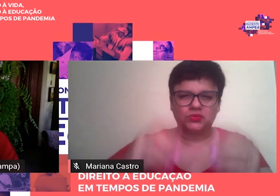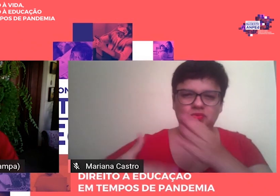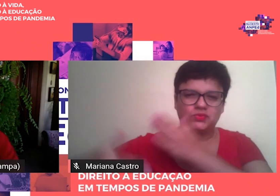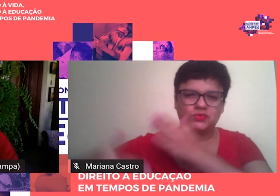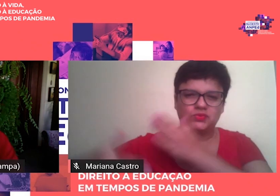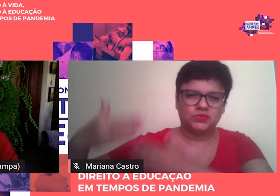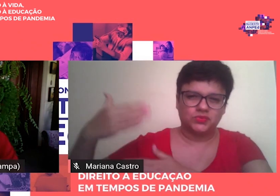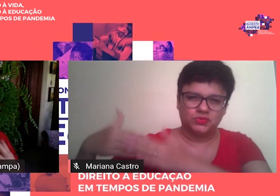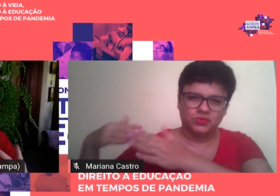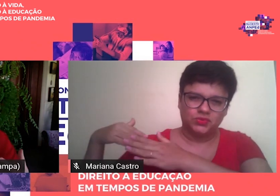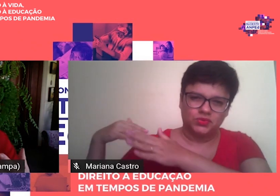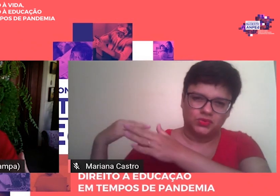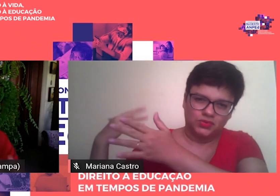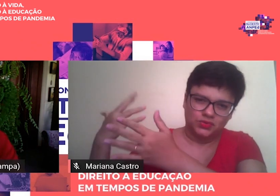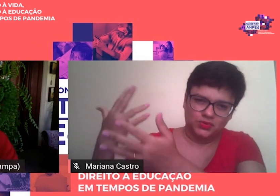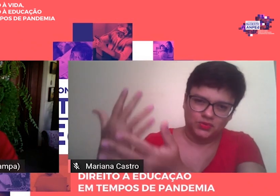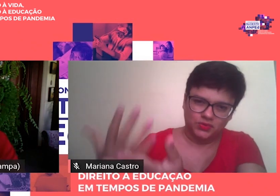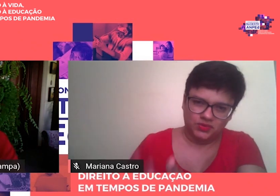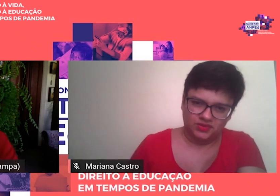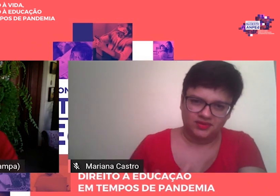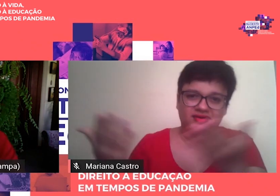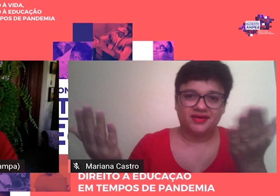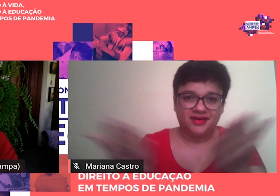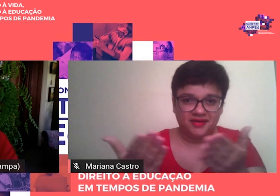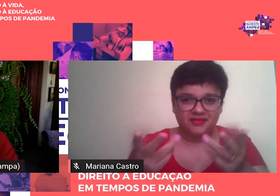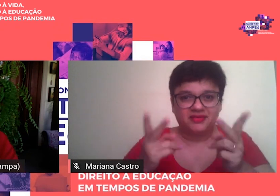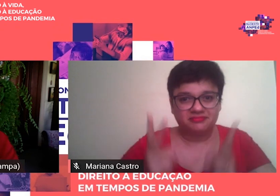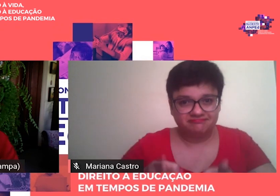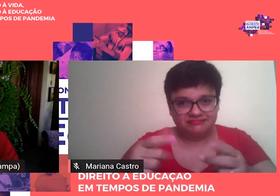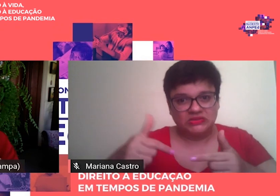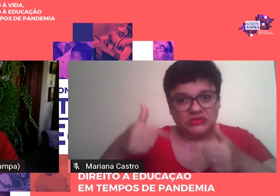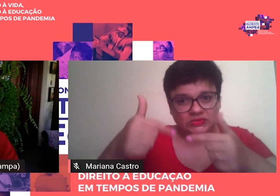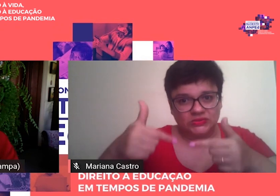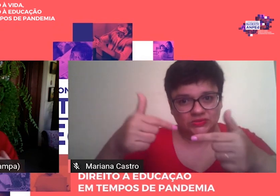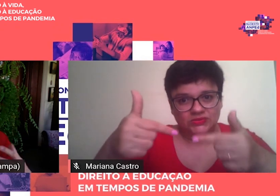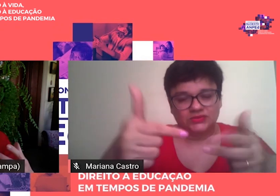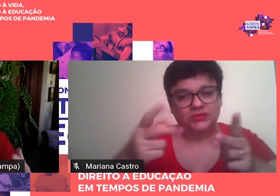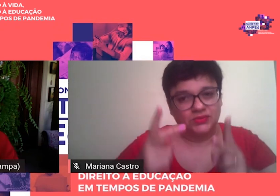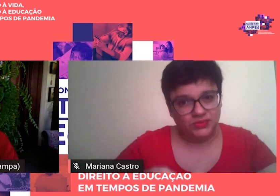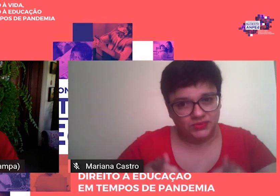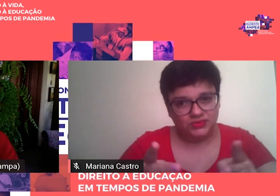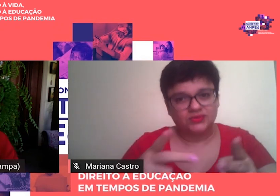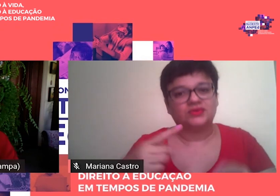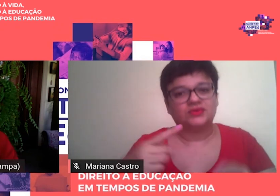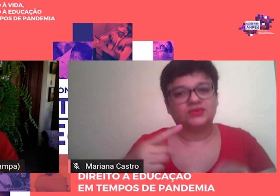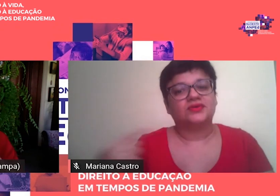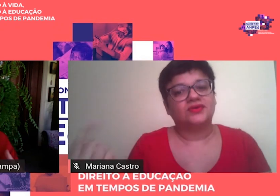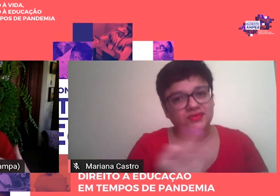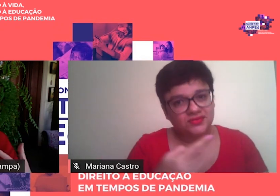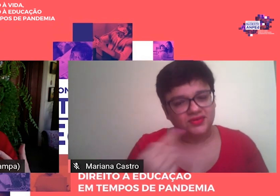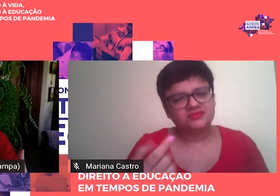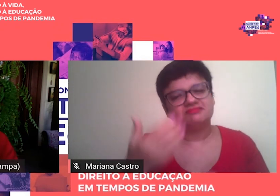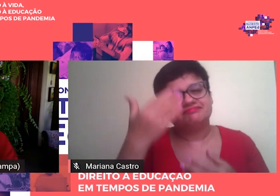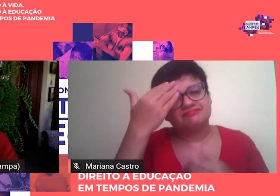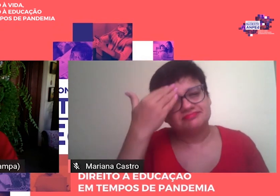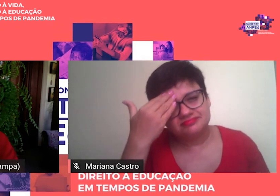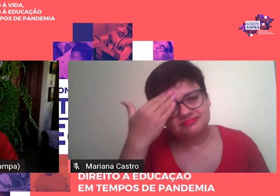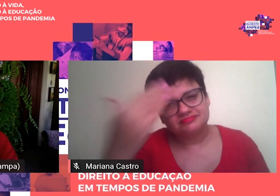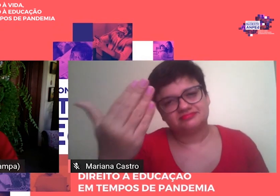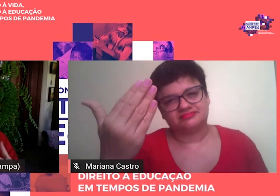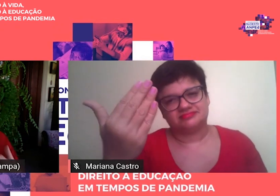tratando ainda de manter vivo, né, somos todos devedores dos